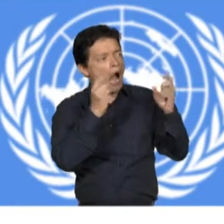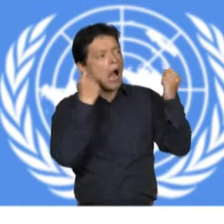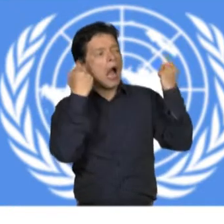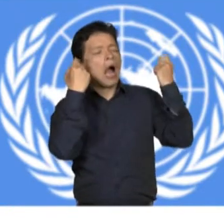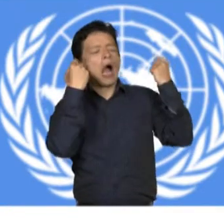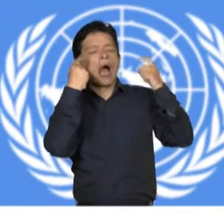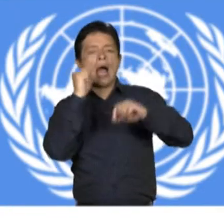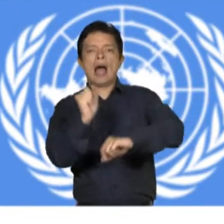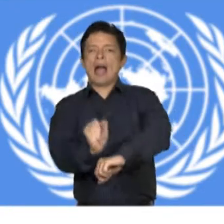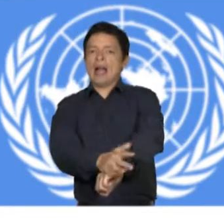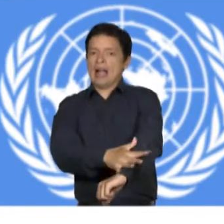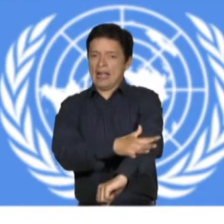destinadas a.